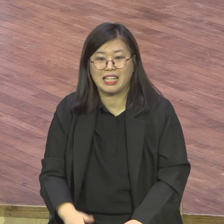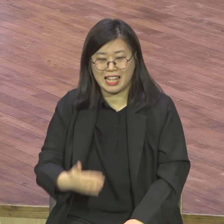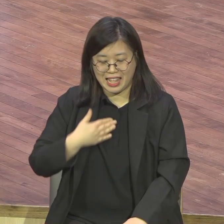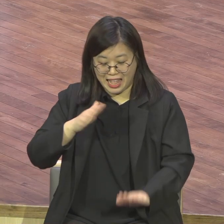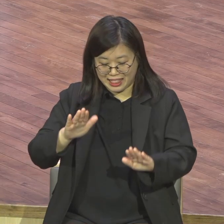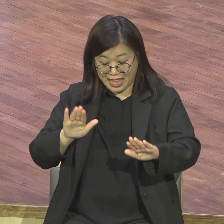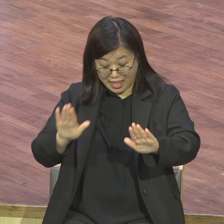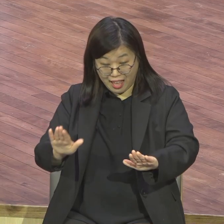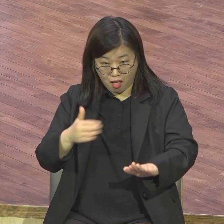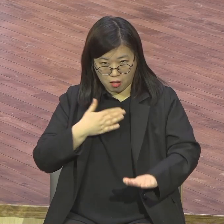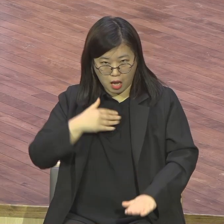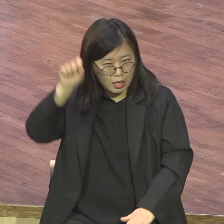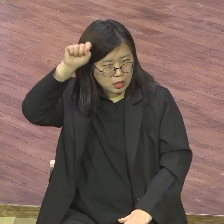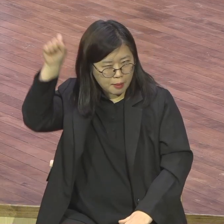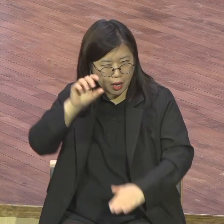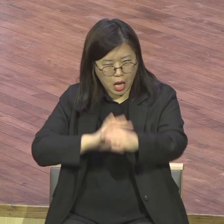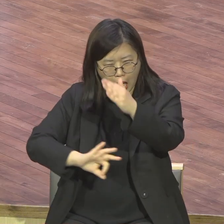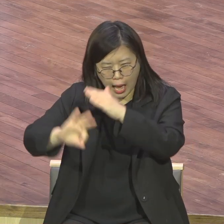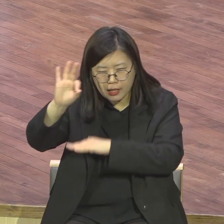여러분이 생각할 때 저를 어떻게 볼지 몰라도요.